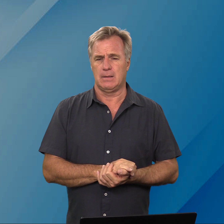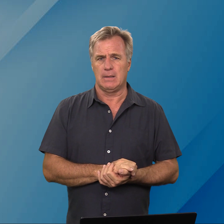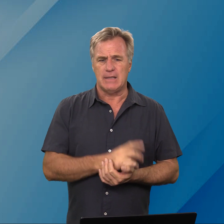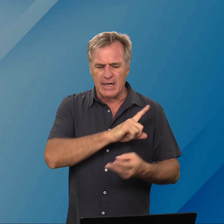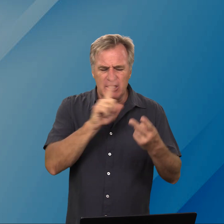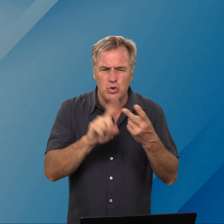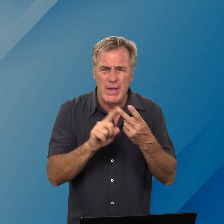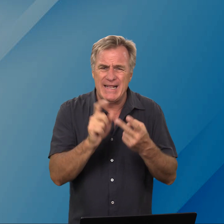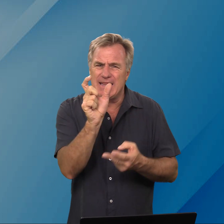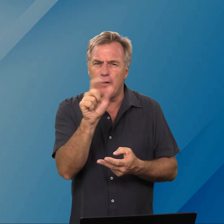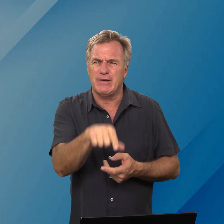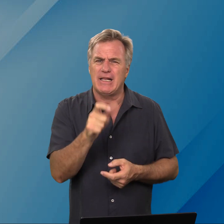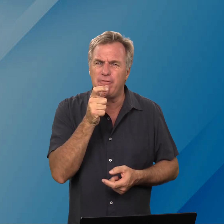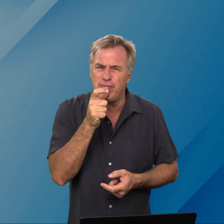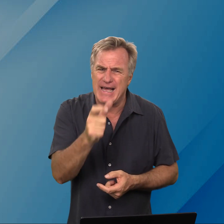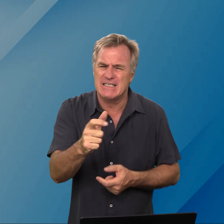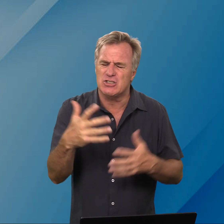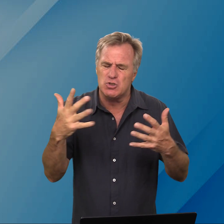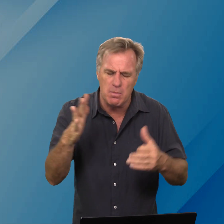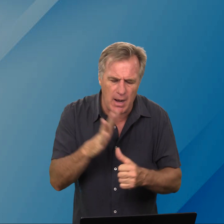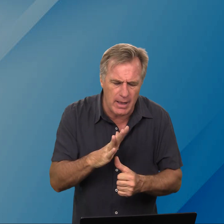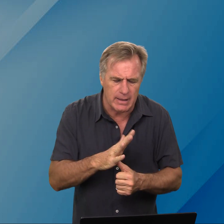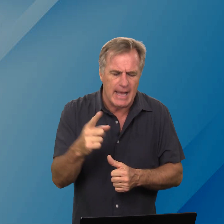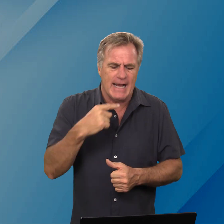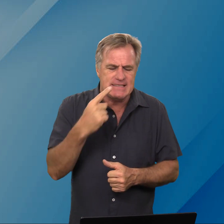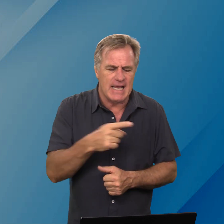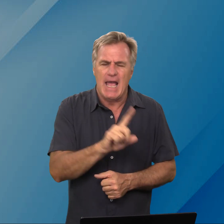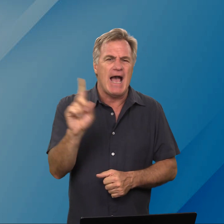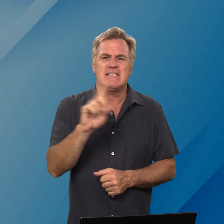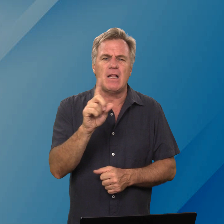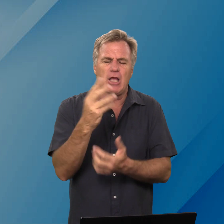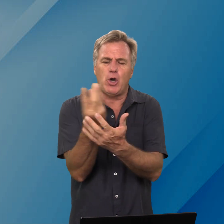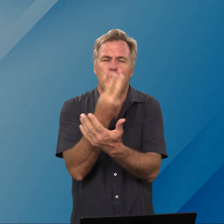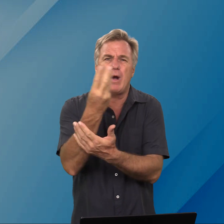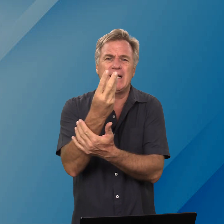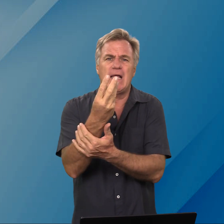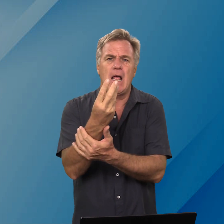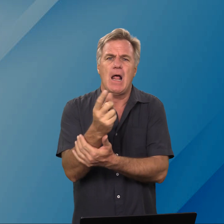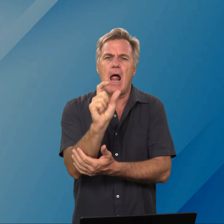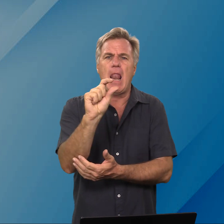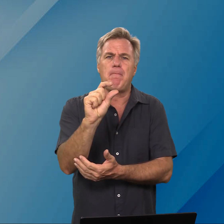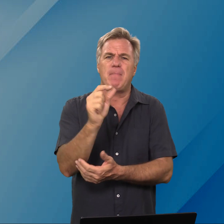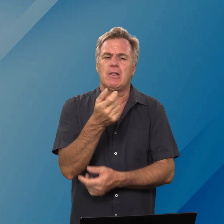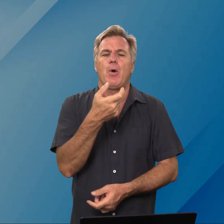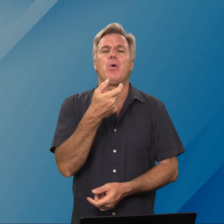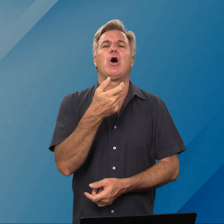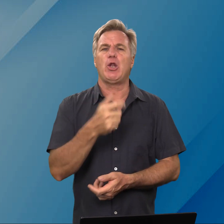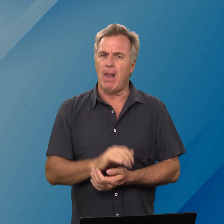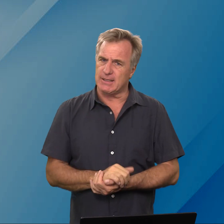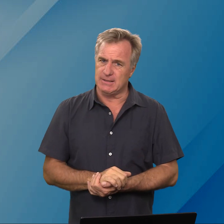daar die tweede deel van die versie is so belangrijk hy sê hy sal nie roekende lamp het uitblaas